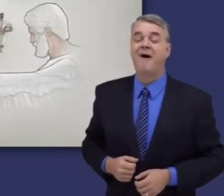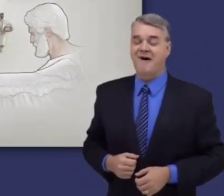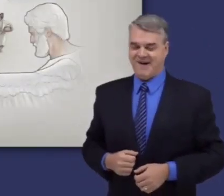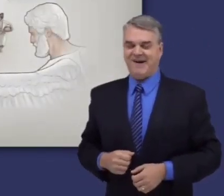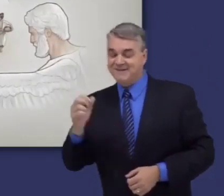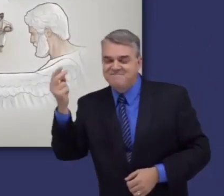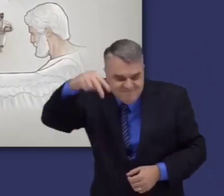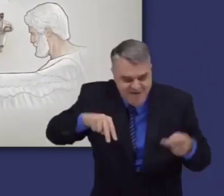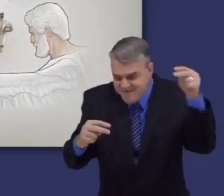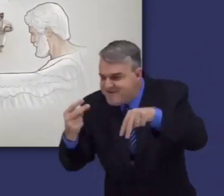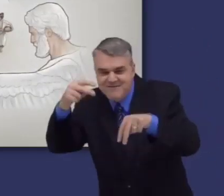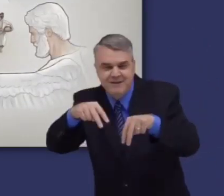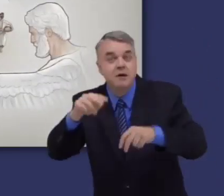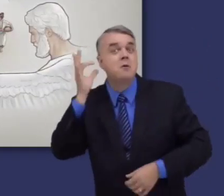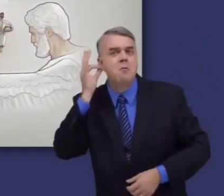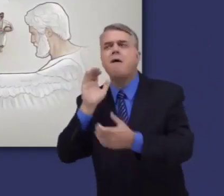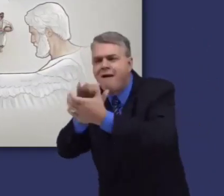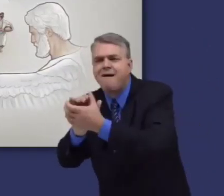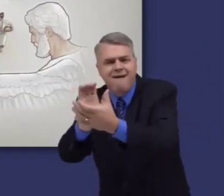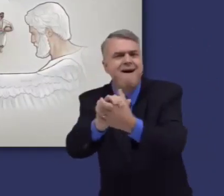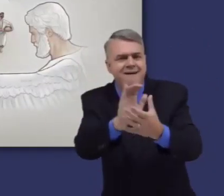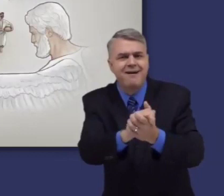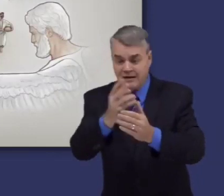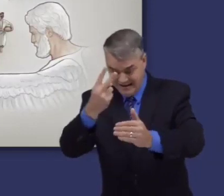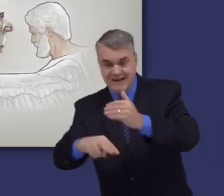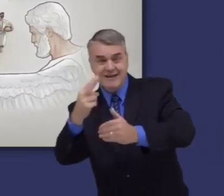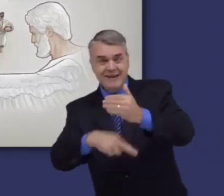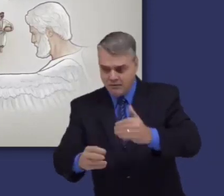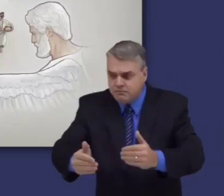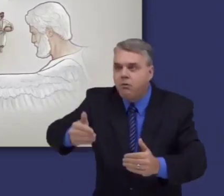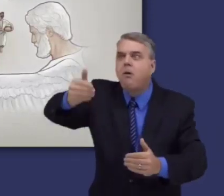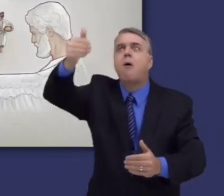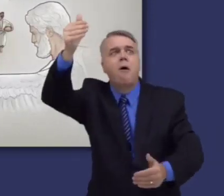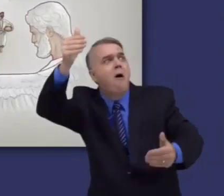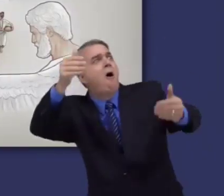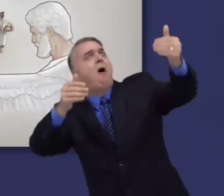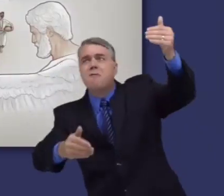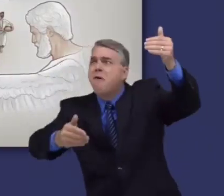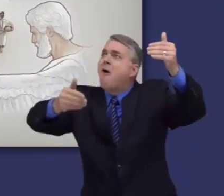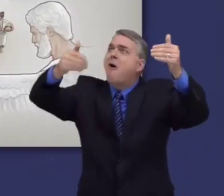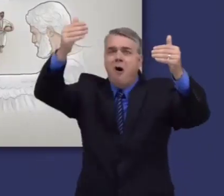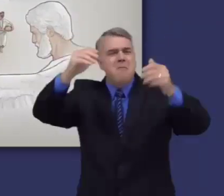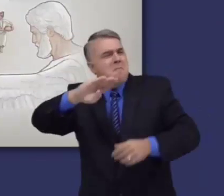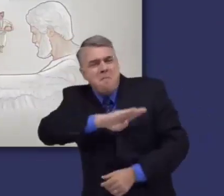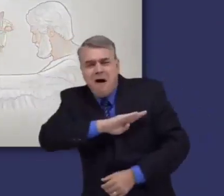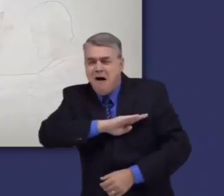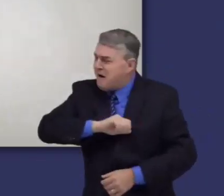malvados vienen a la tierra con cuerpos de hombres, se casan con mujeres y tienen hijos híbridos llamados nefilim.